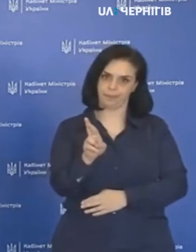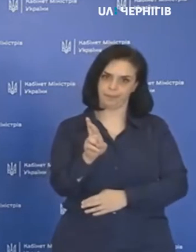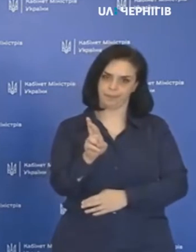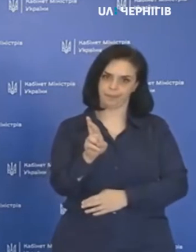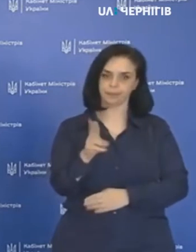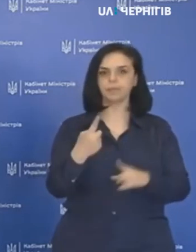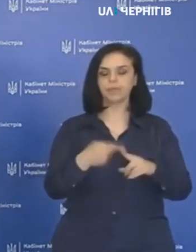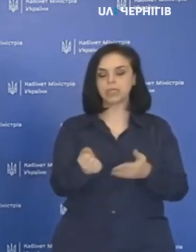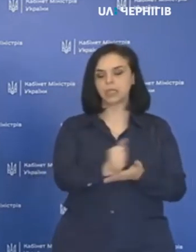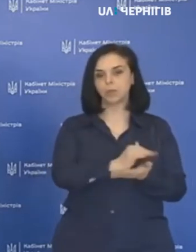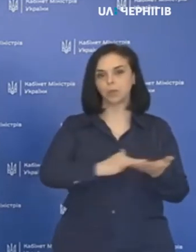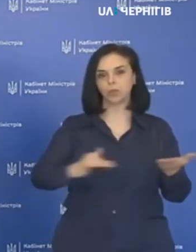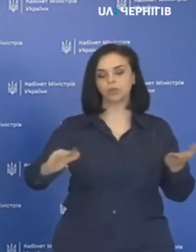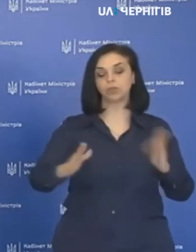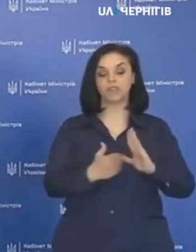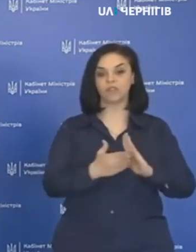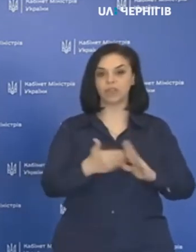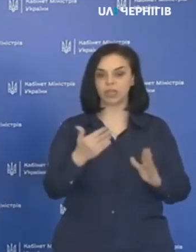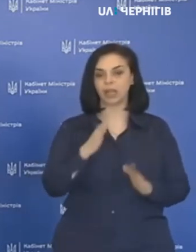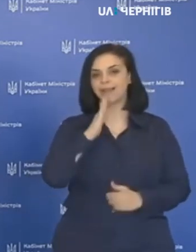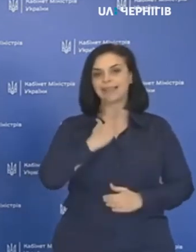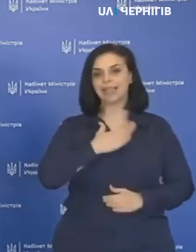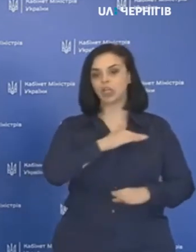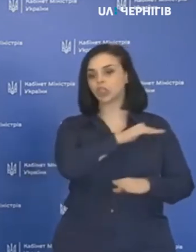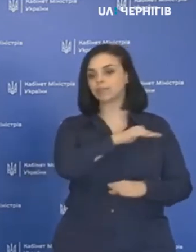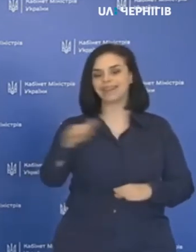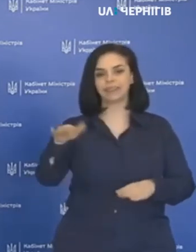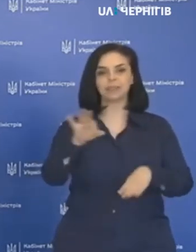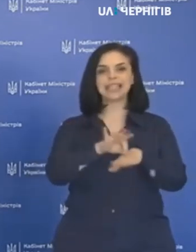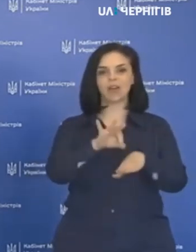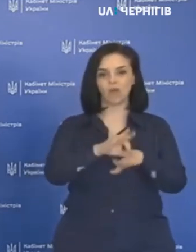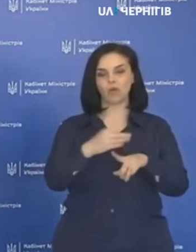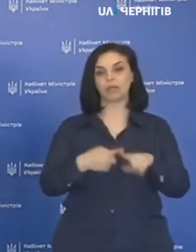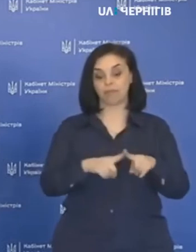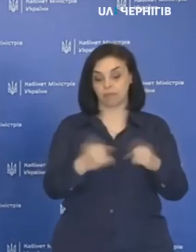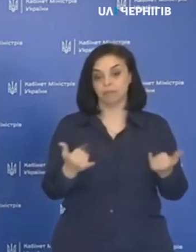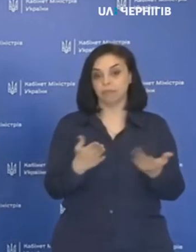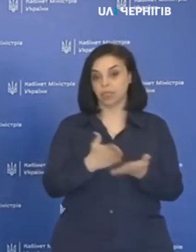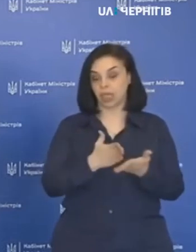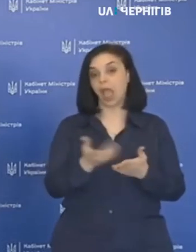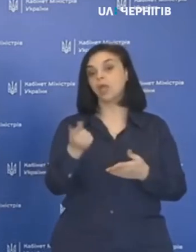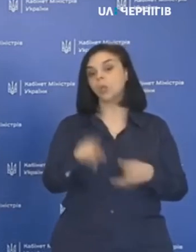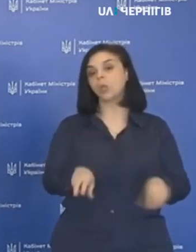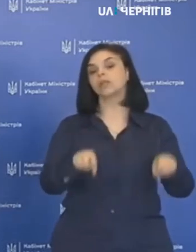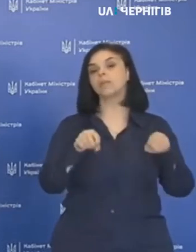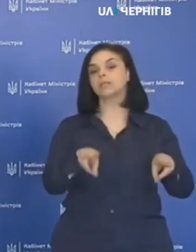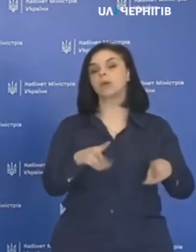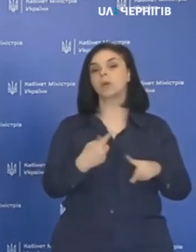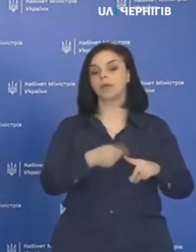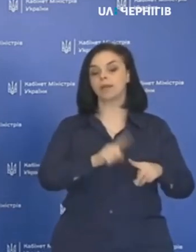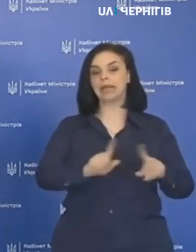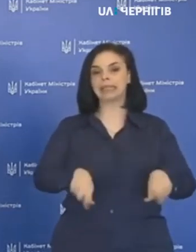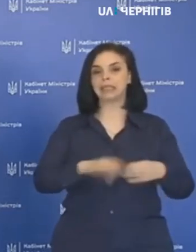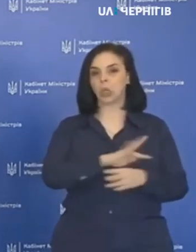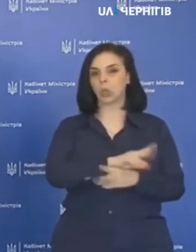Це продовження викликане нашим рівням захворюваності, який є, і той небезпеки, який несе